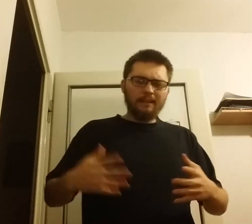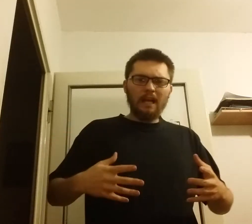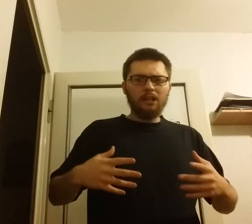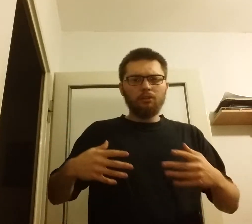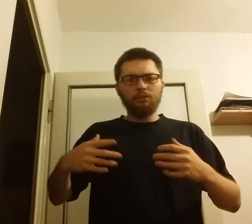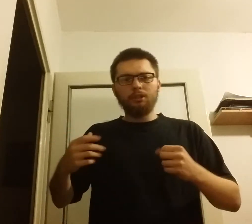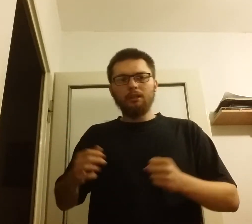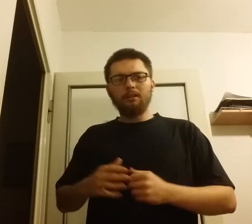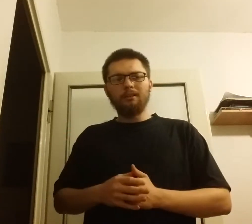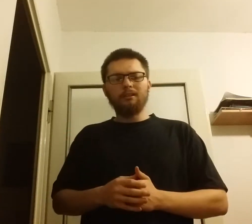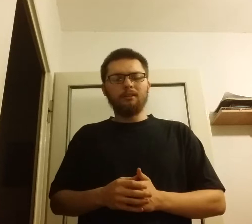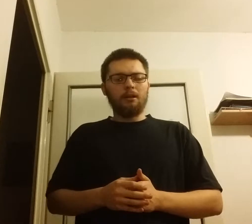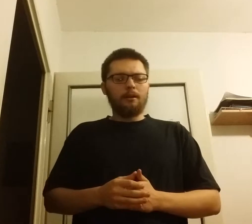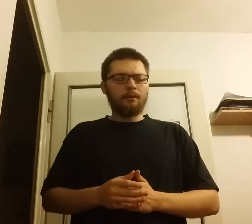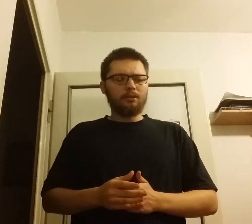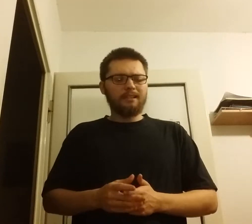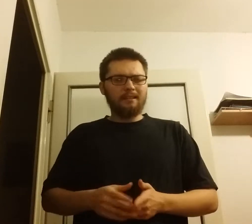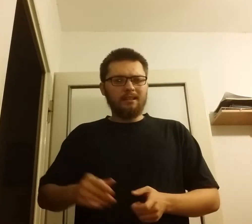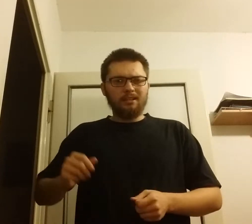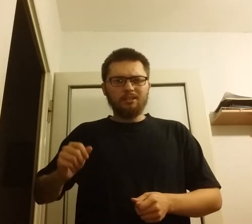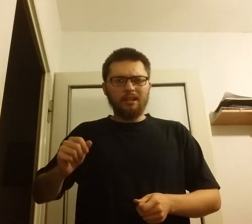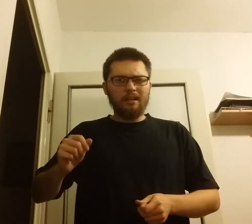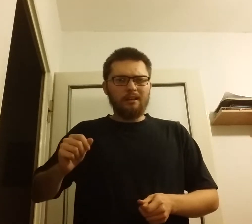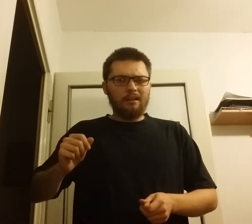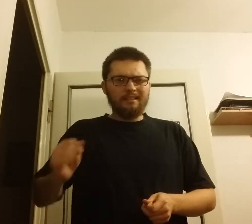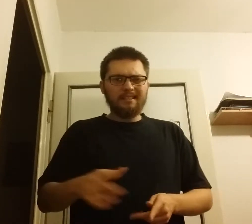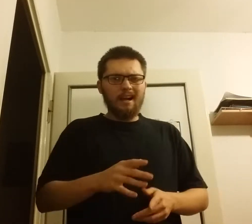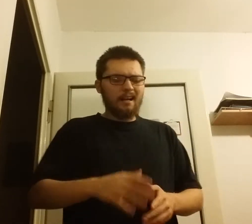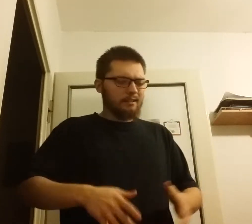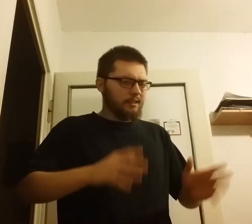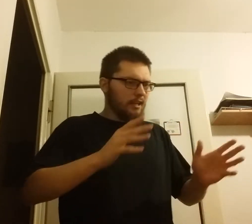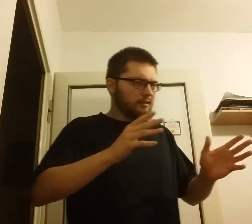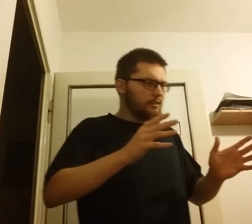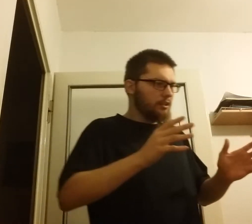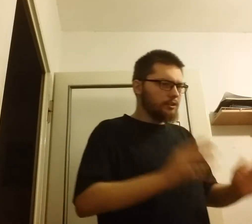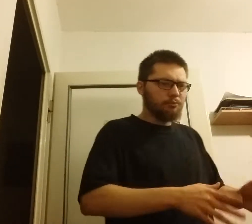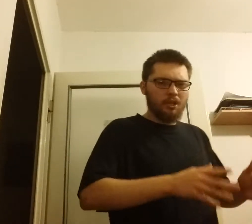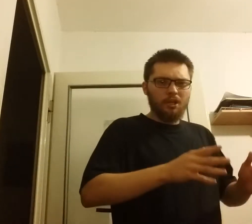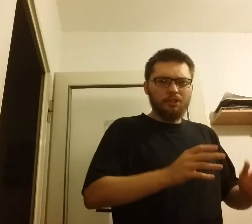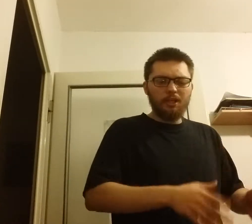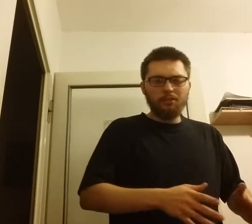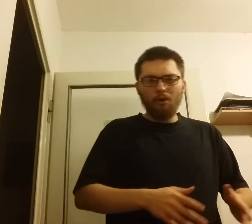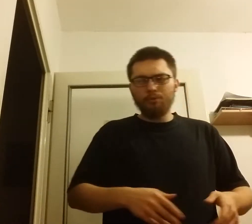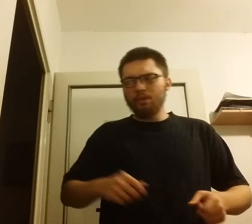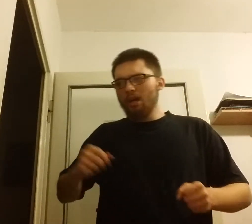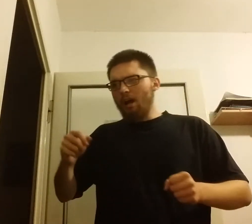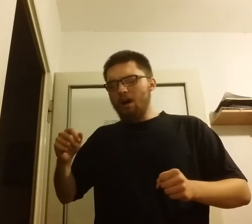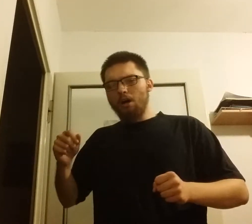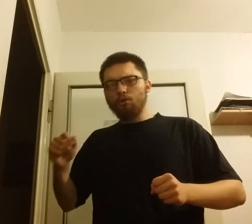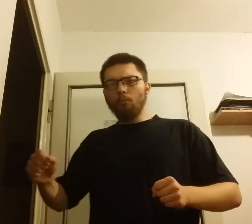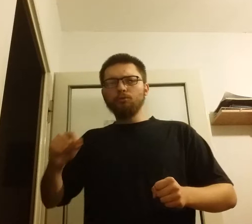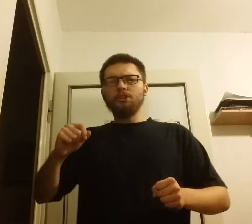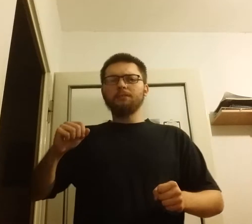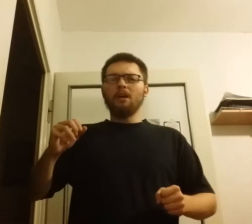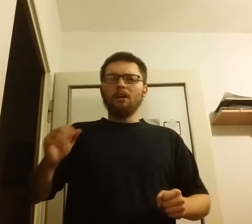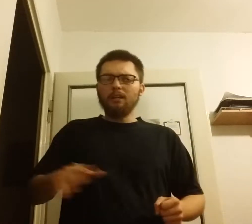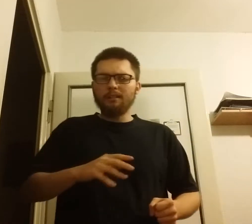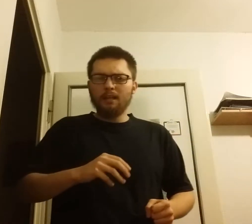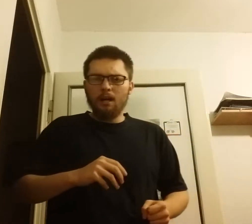mentalność Rosjan, że carat jest zły, niedobry, a komunizm, klasa